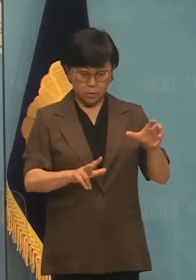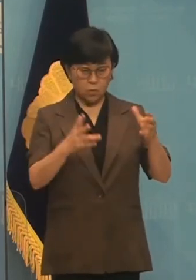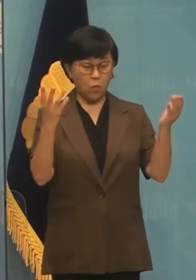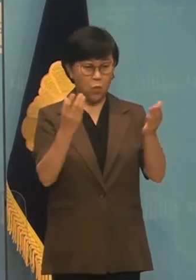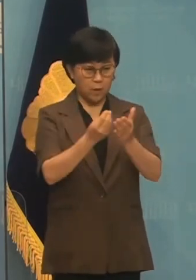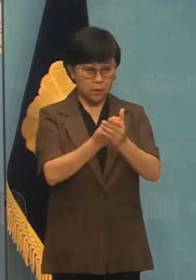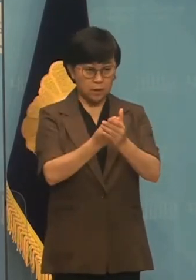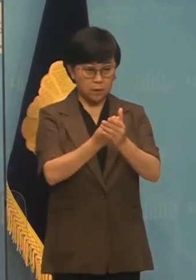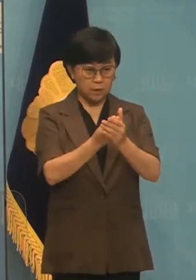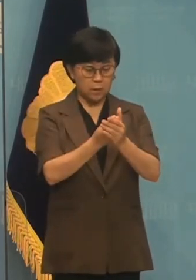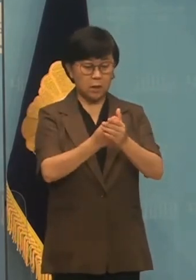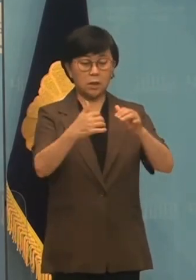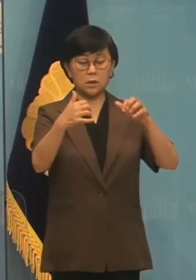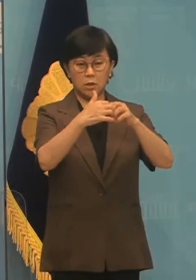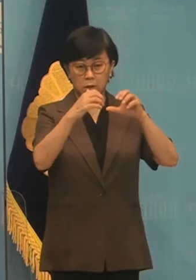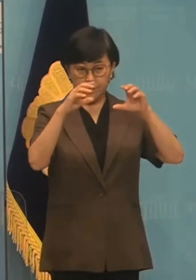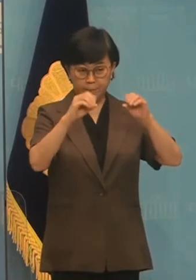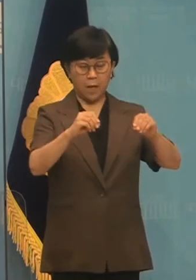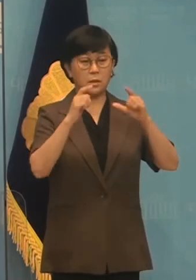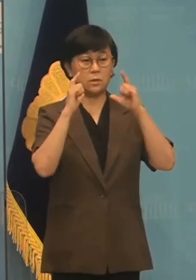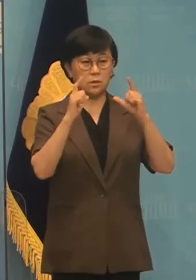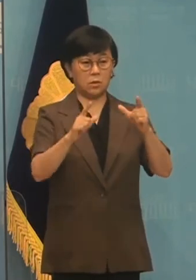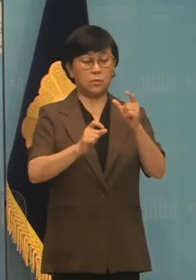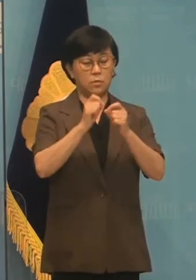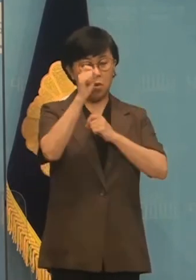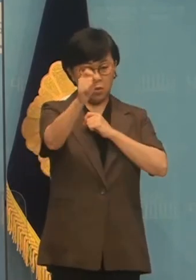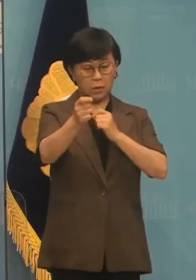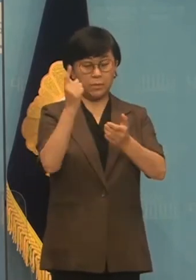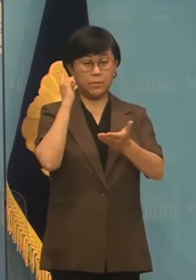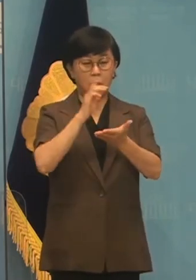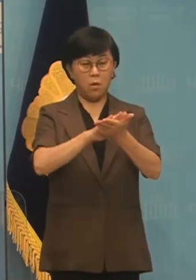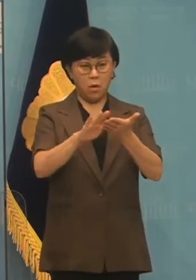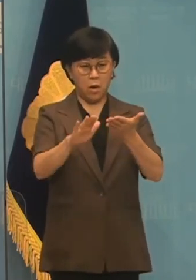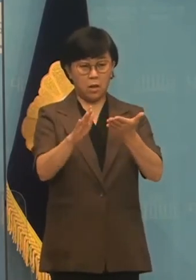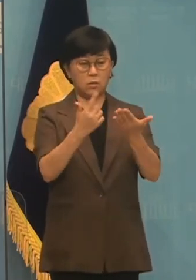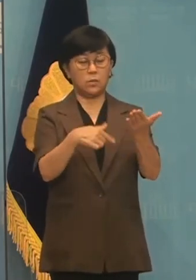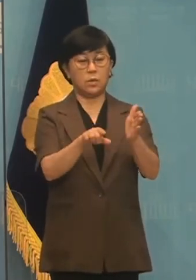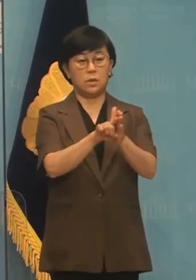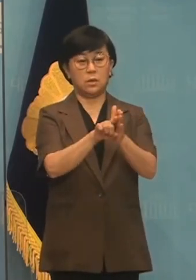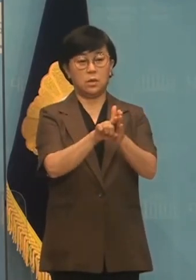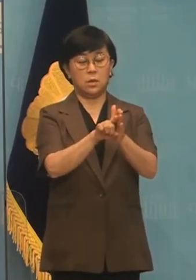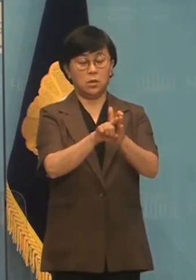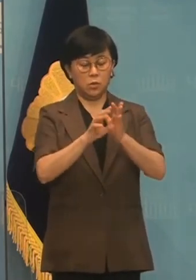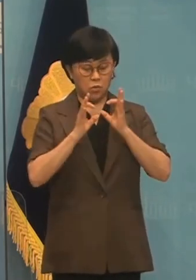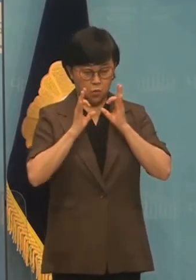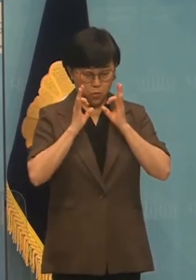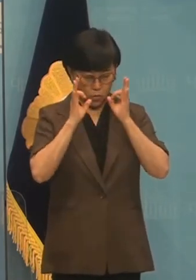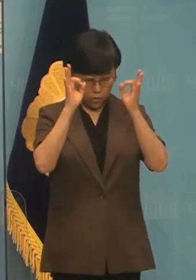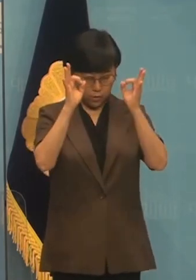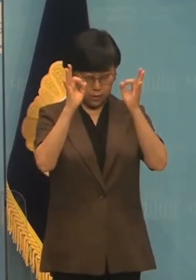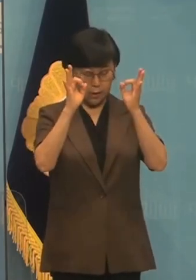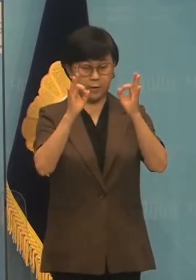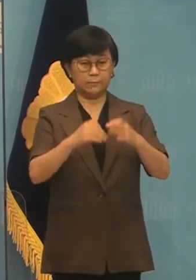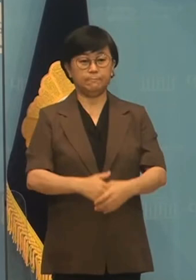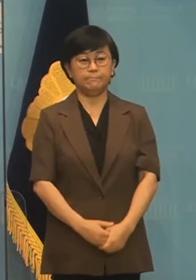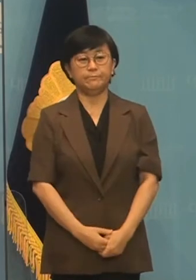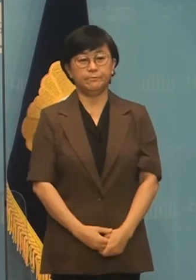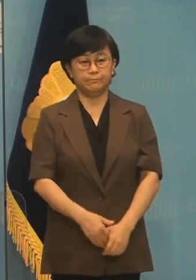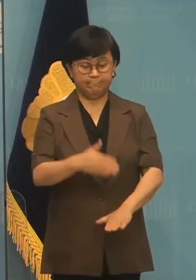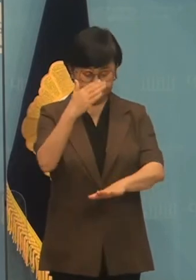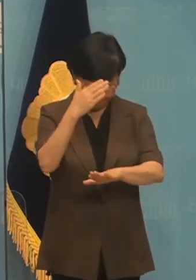완전한 종전선언과 항구적인 평화체제 정착을 위해 최선의 노력을 다하겠습니다.